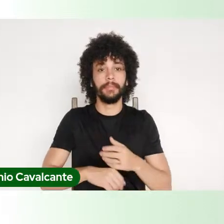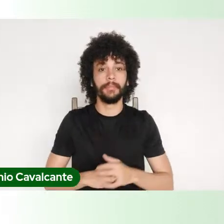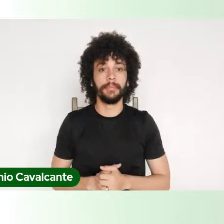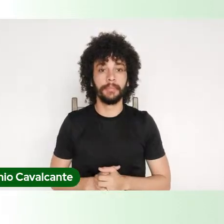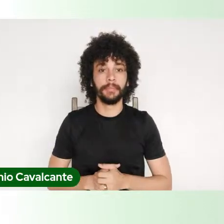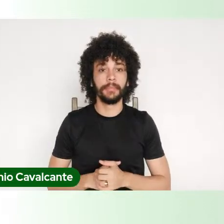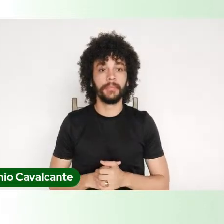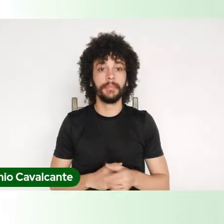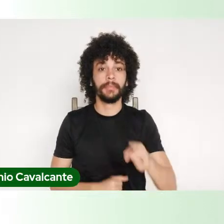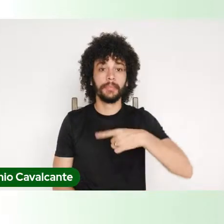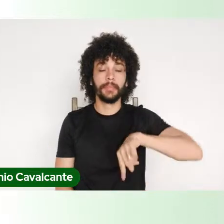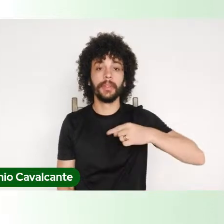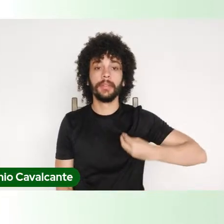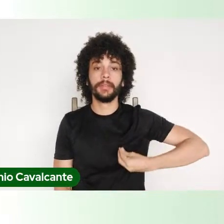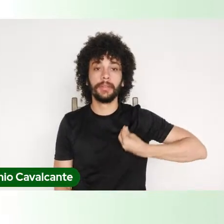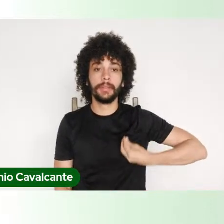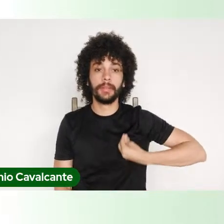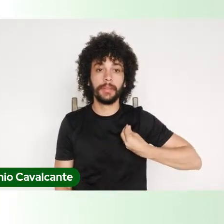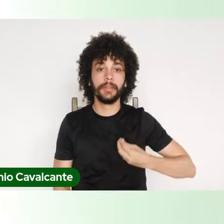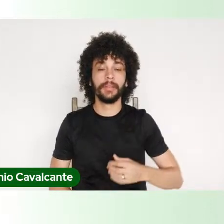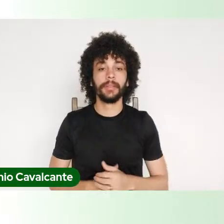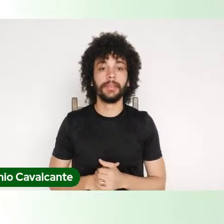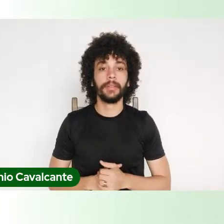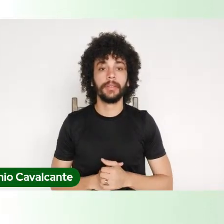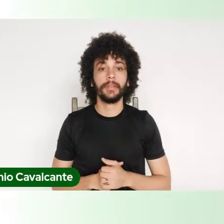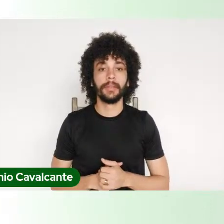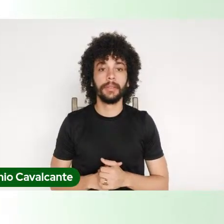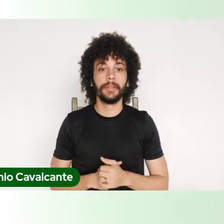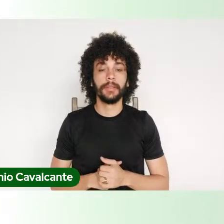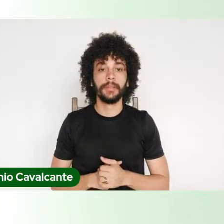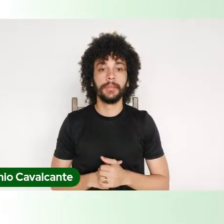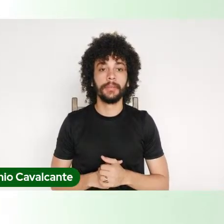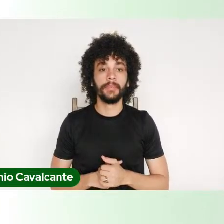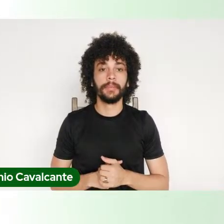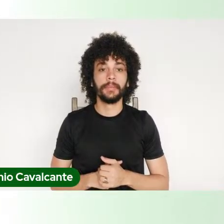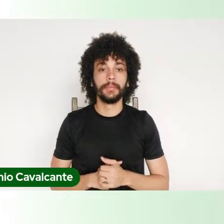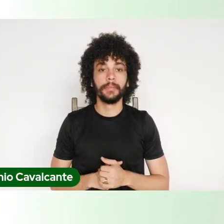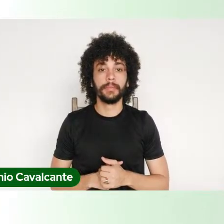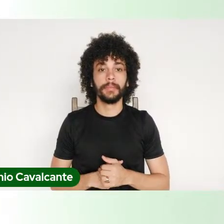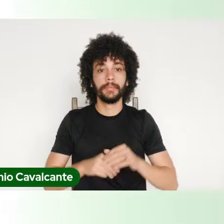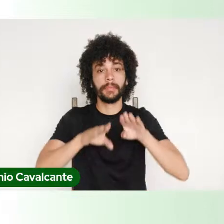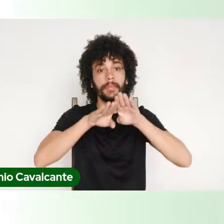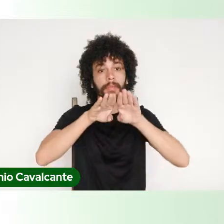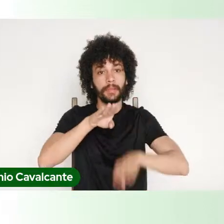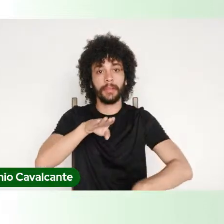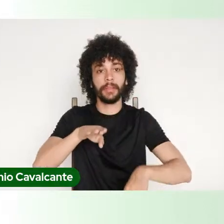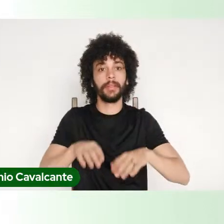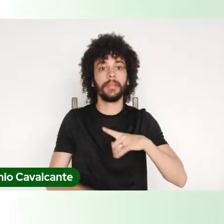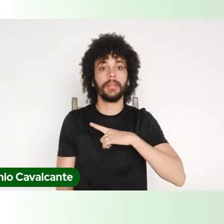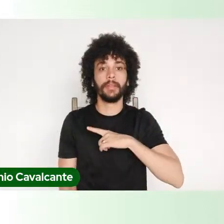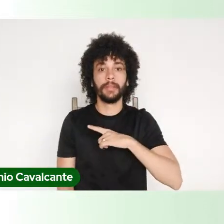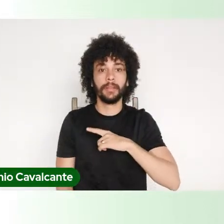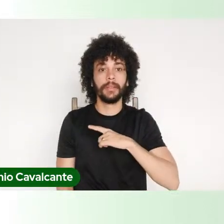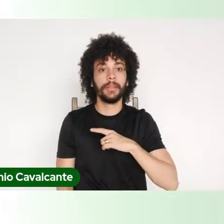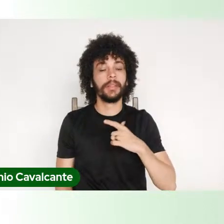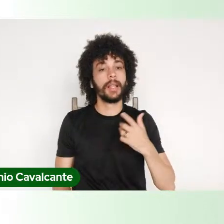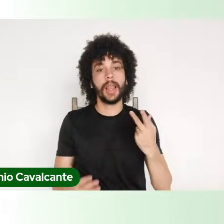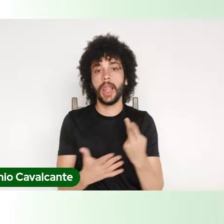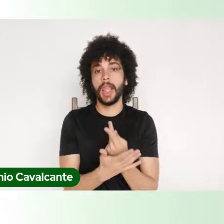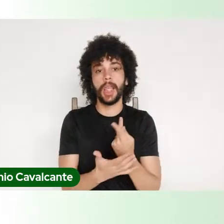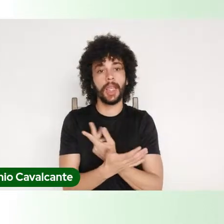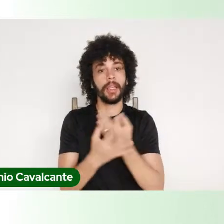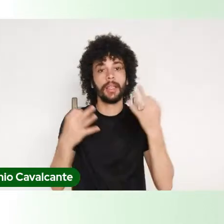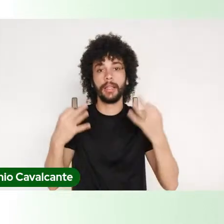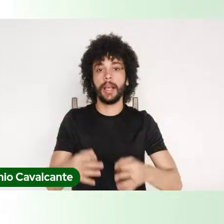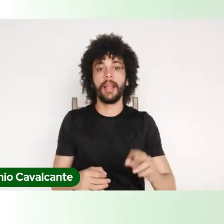vivendo num país muito, muito, muito, muito desigual, num país injusto, num país que